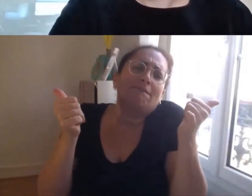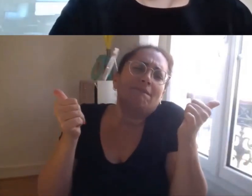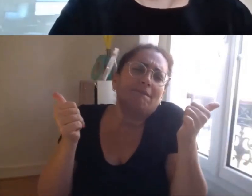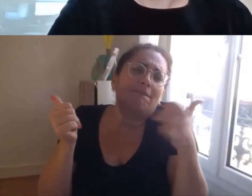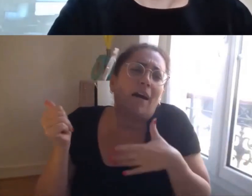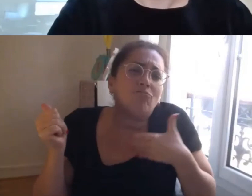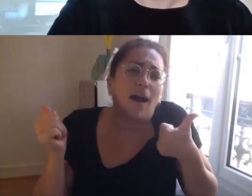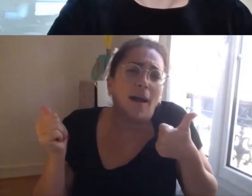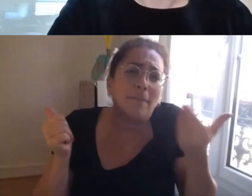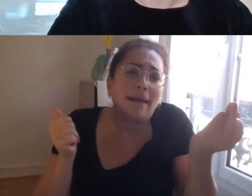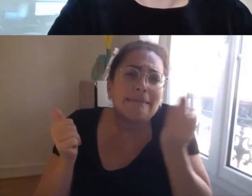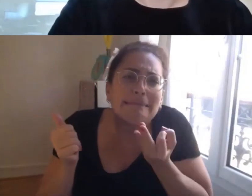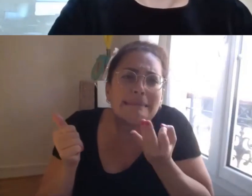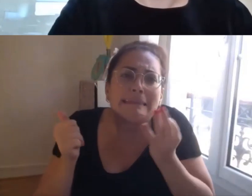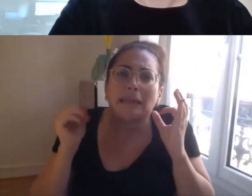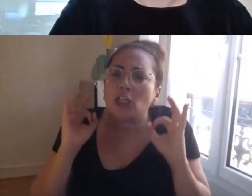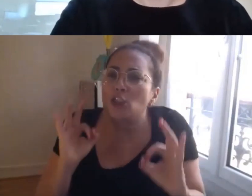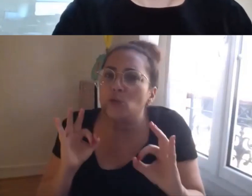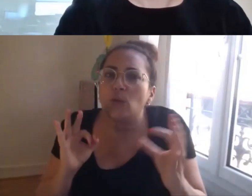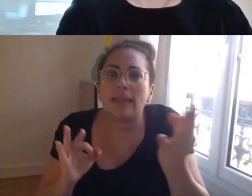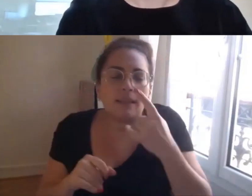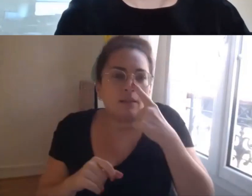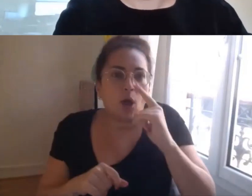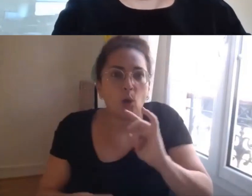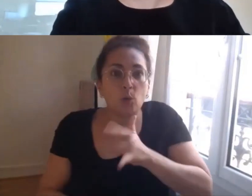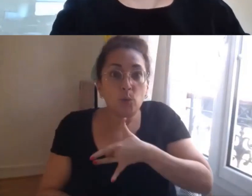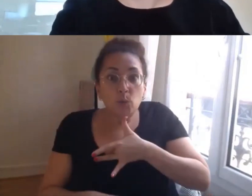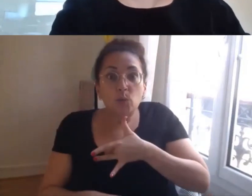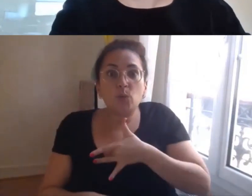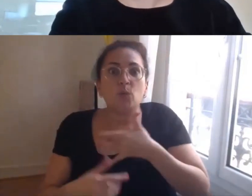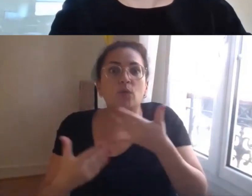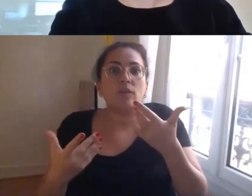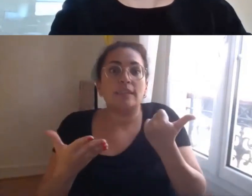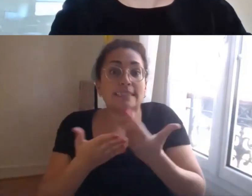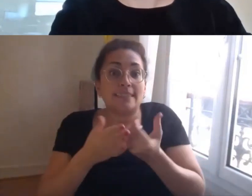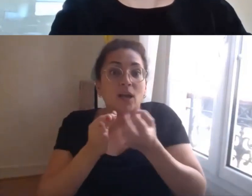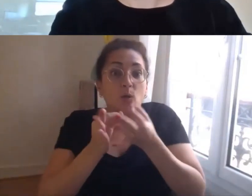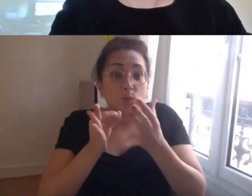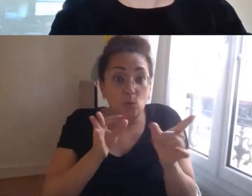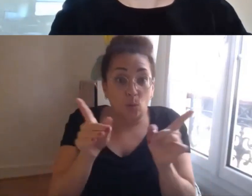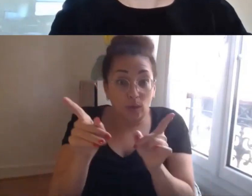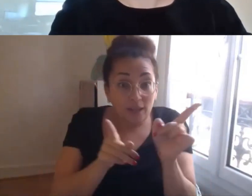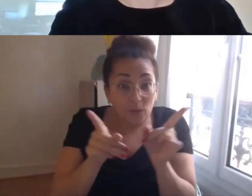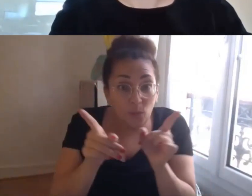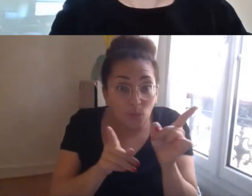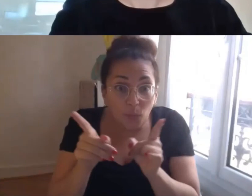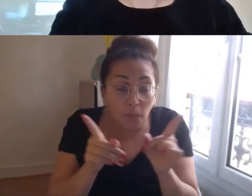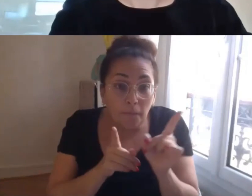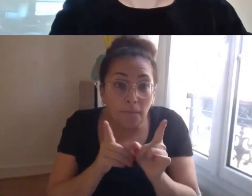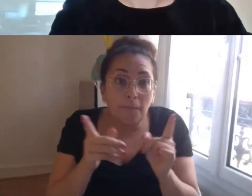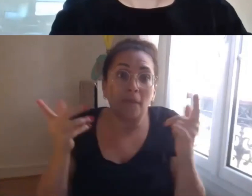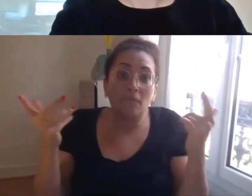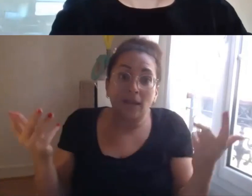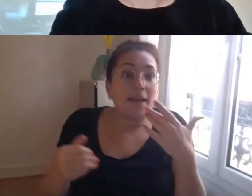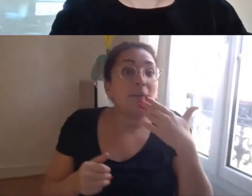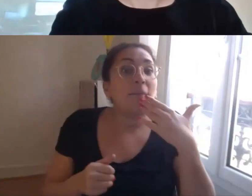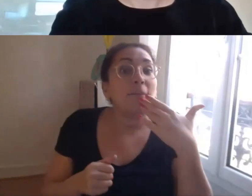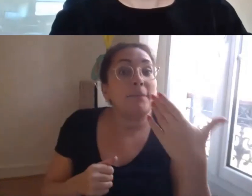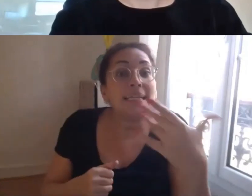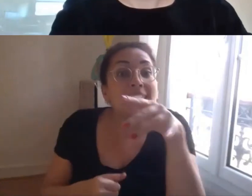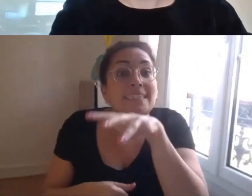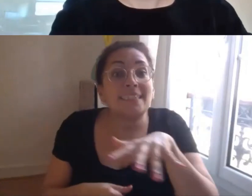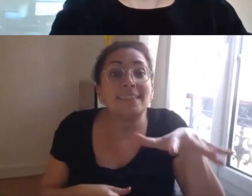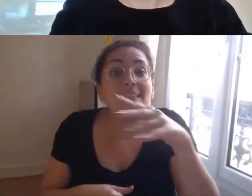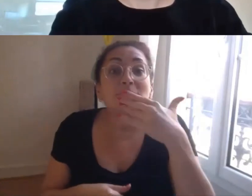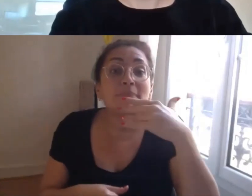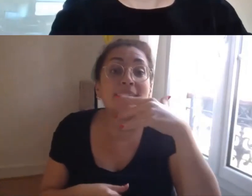qui apprécient merci les paroles ces mots de conclusion que vous avez eus sur cette matinée merci à vous merci